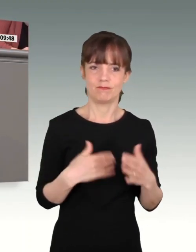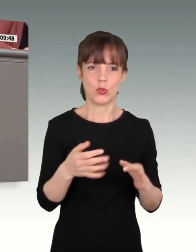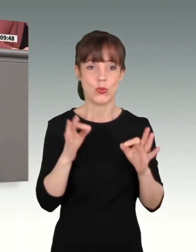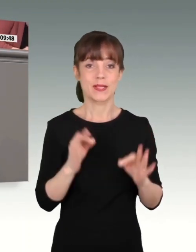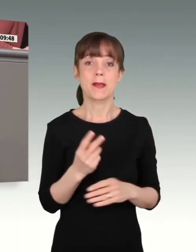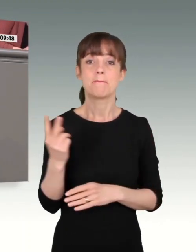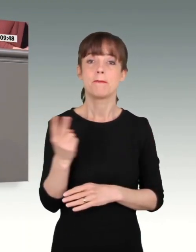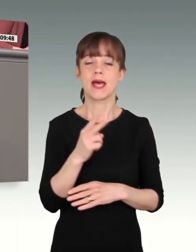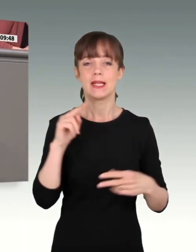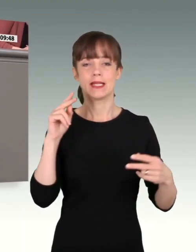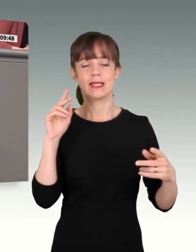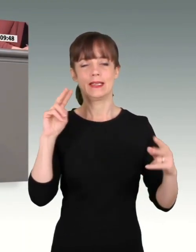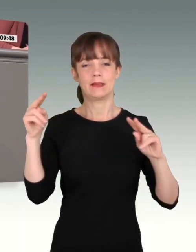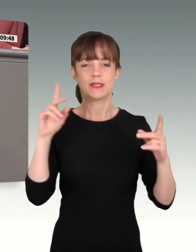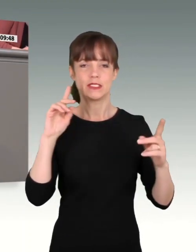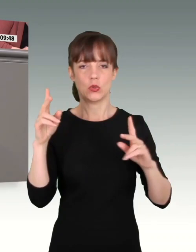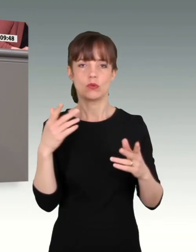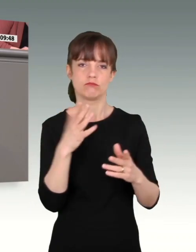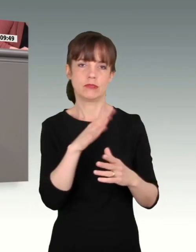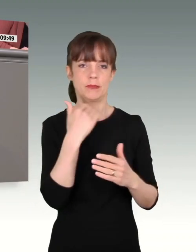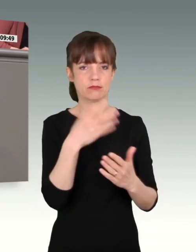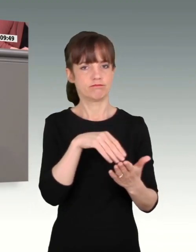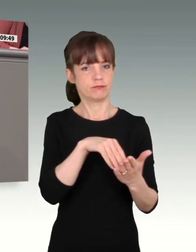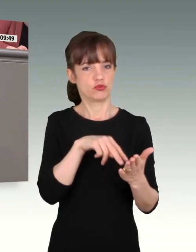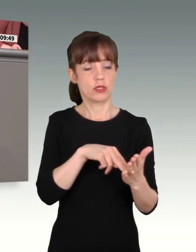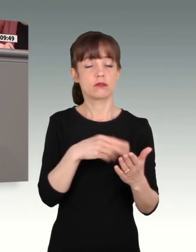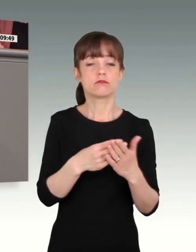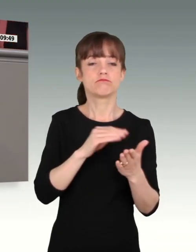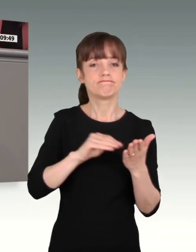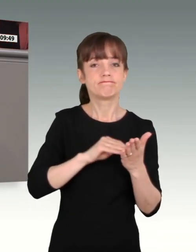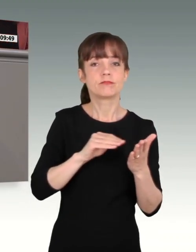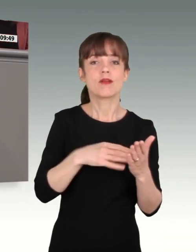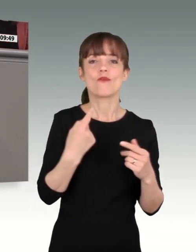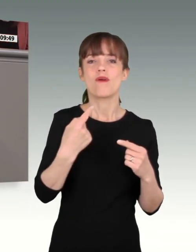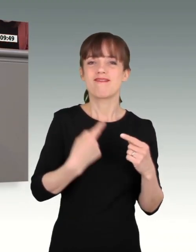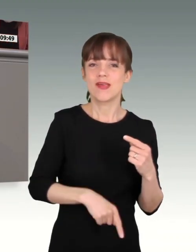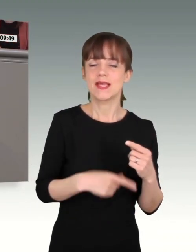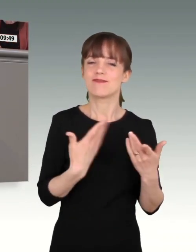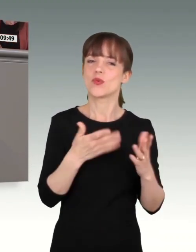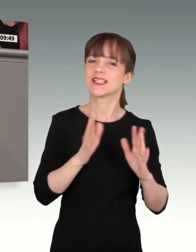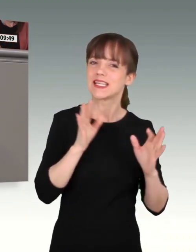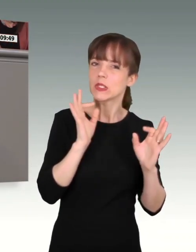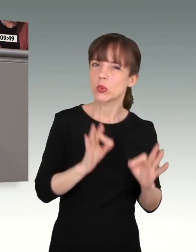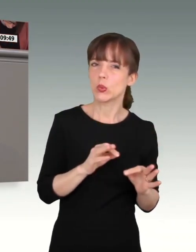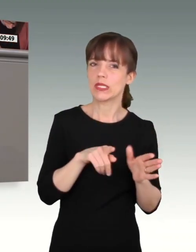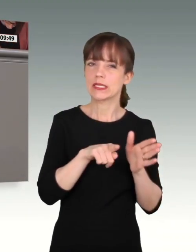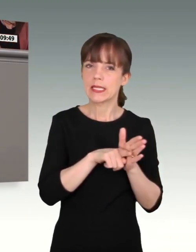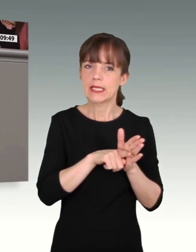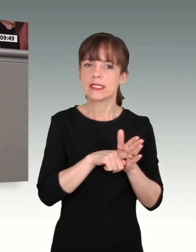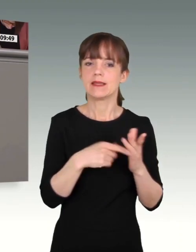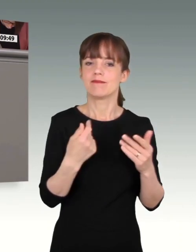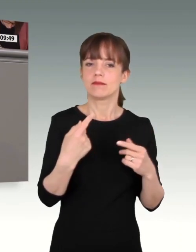Sprechen Sie in Ihrem Bericht an. Sie haben darin Unzulänglichkeiten und auch Unzumutbarkeiten deutlich benannt.